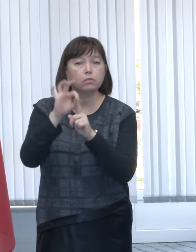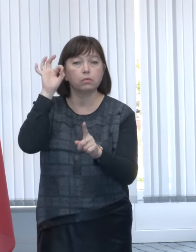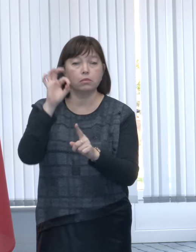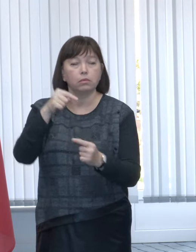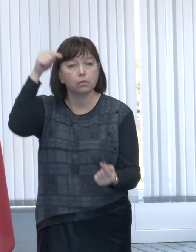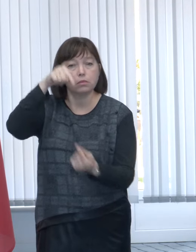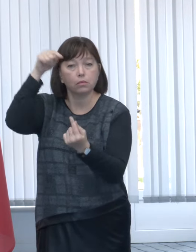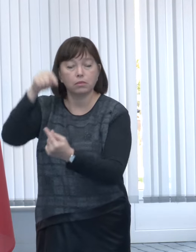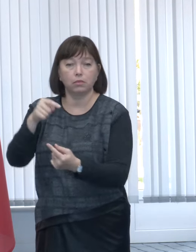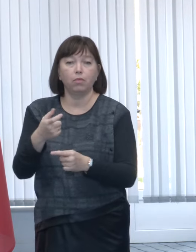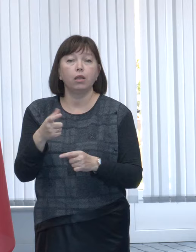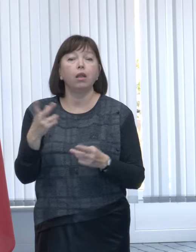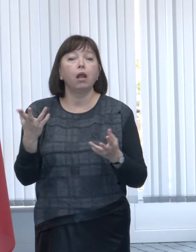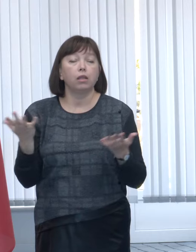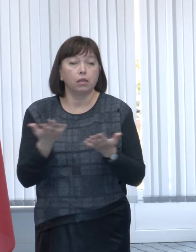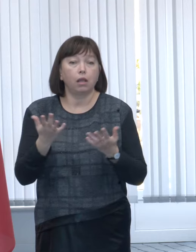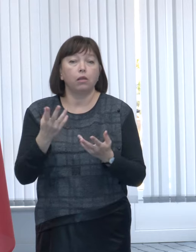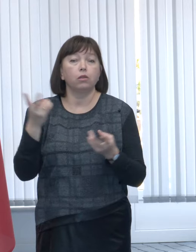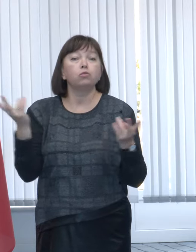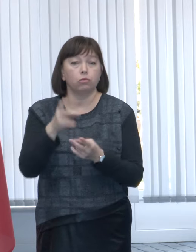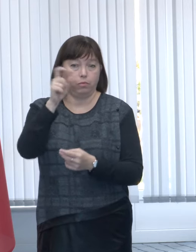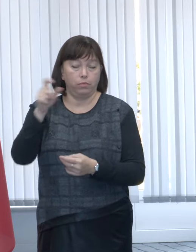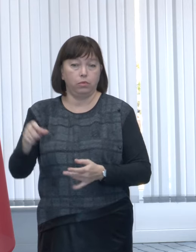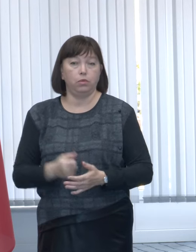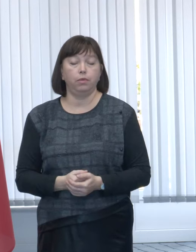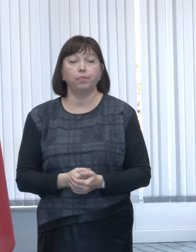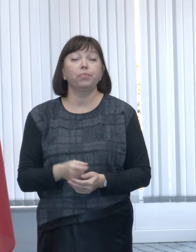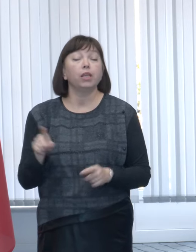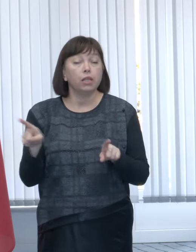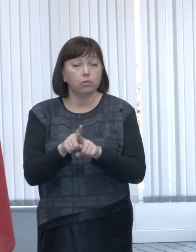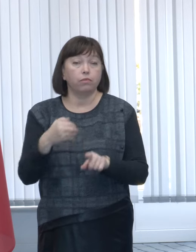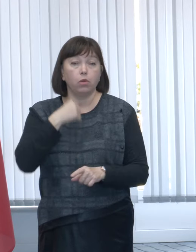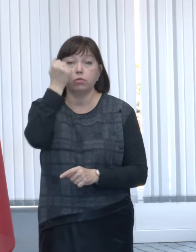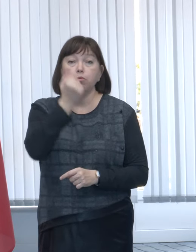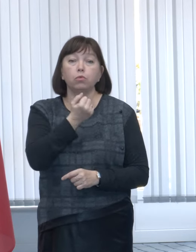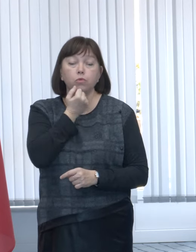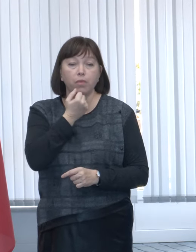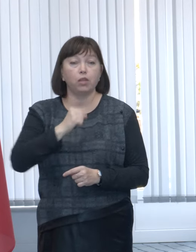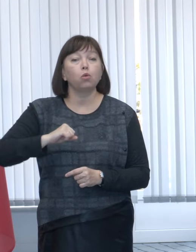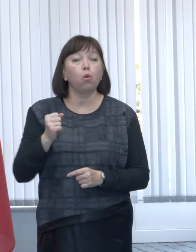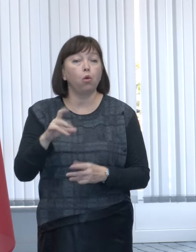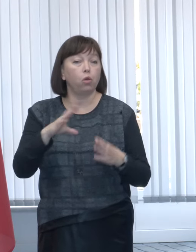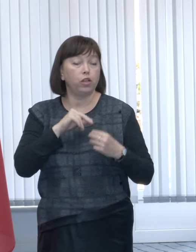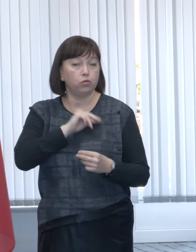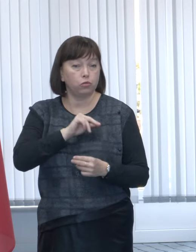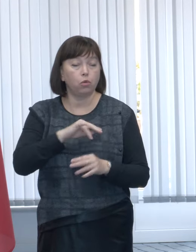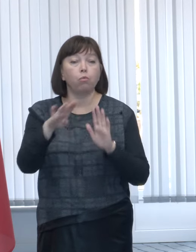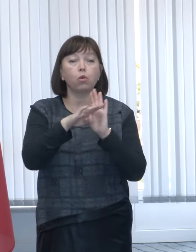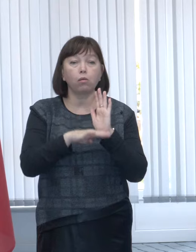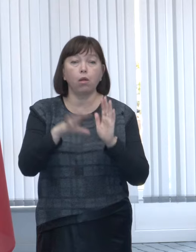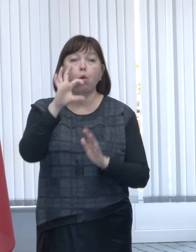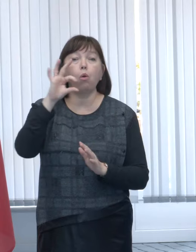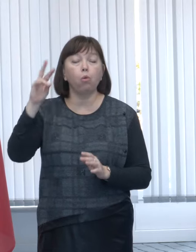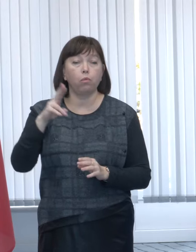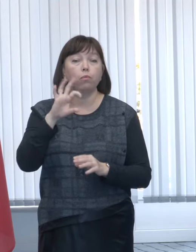cât mai proape de nevoile cetățenilor. Totodată vreau să mulțumesc colegilor noștri de la programul Naționale Unite